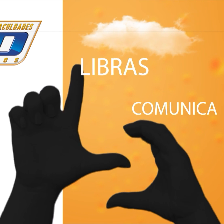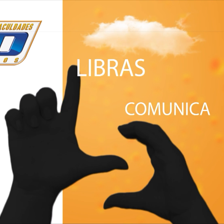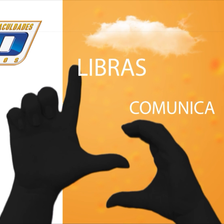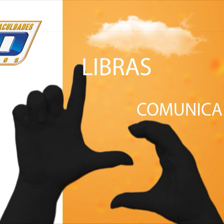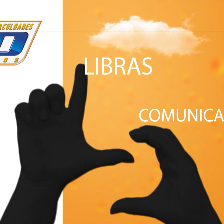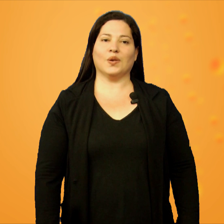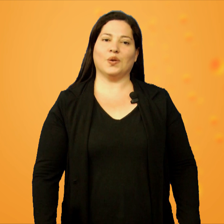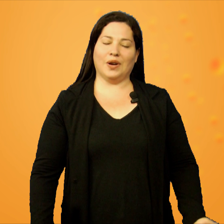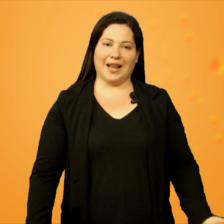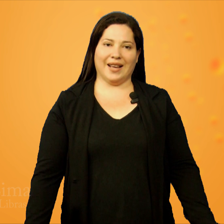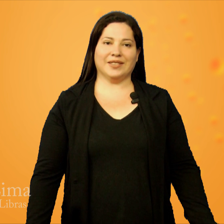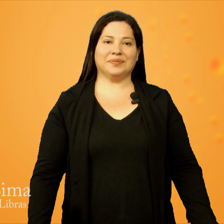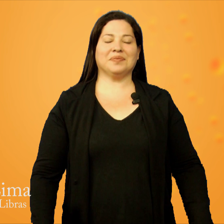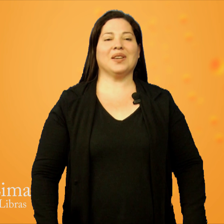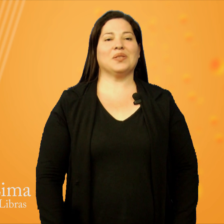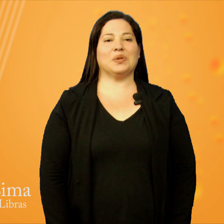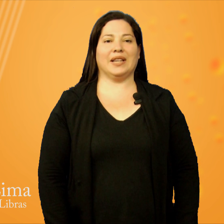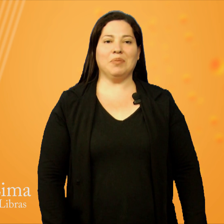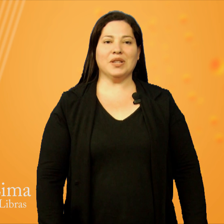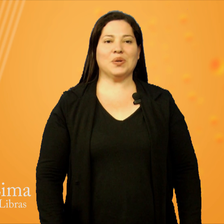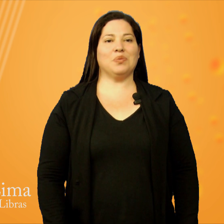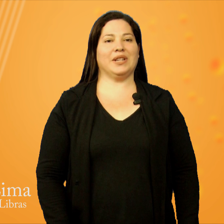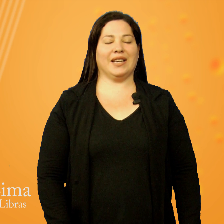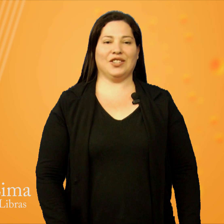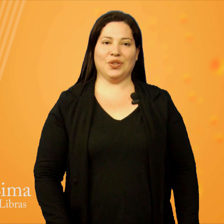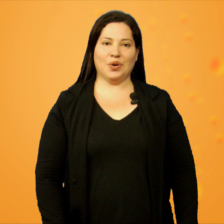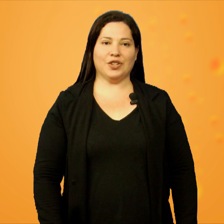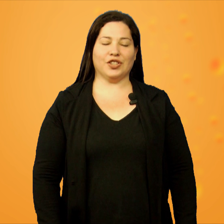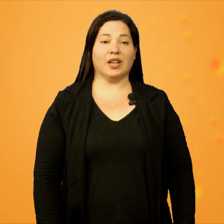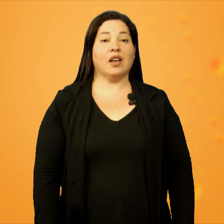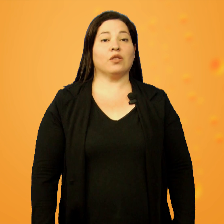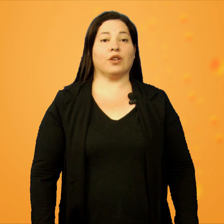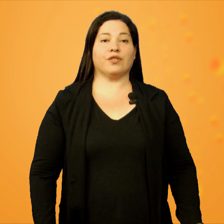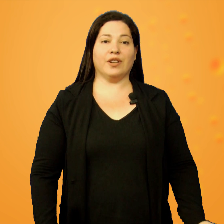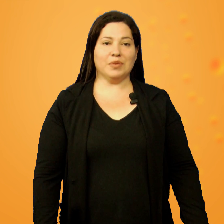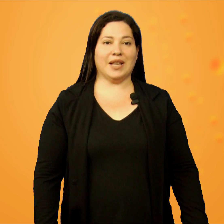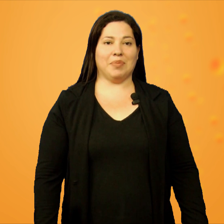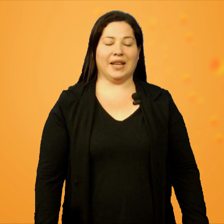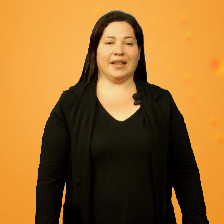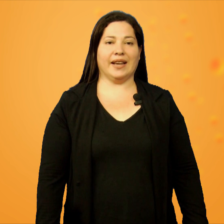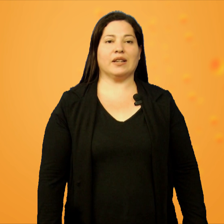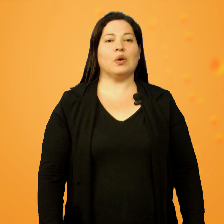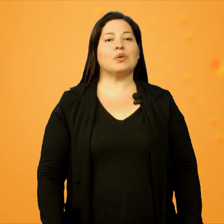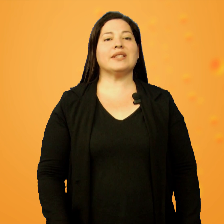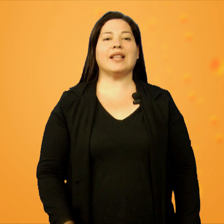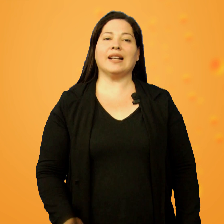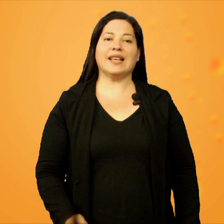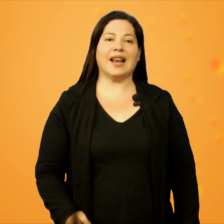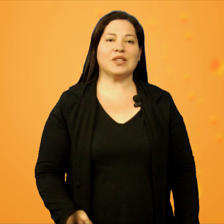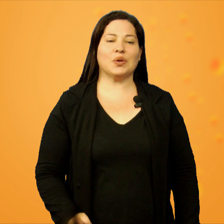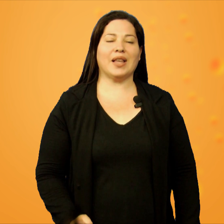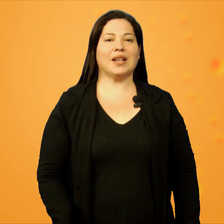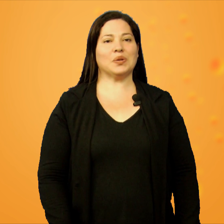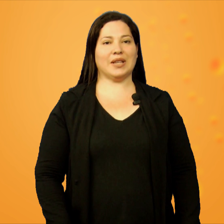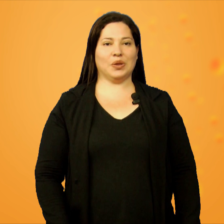Olá! No Libras Comunica de hoje, nós vamos aprender os sinais relacionados a